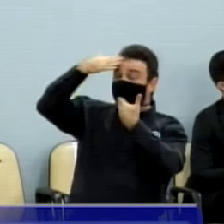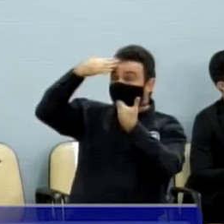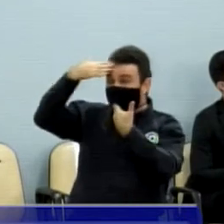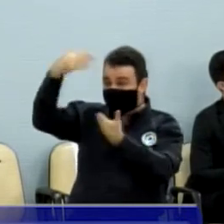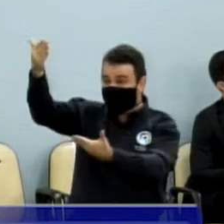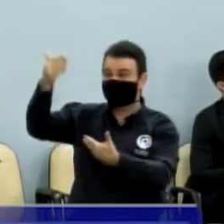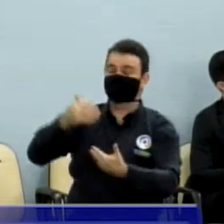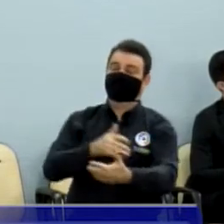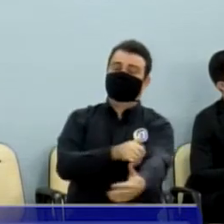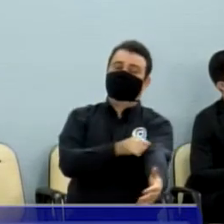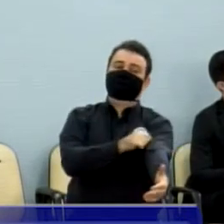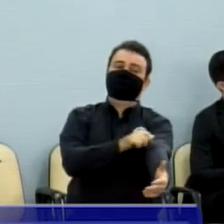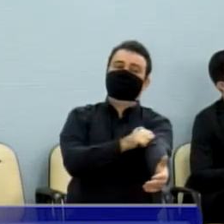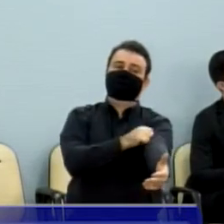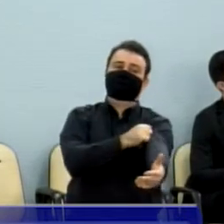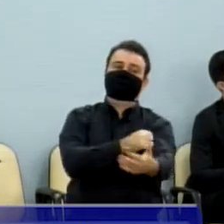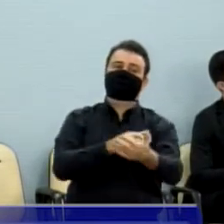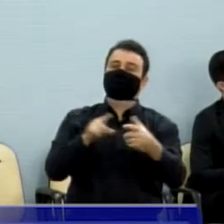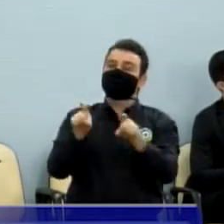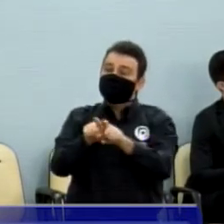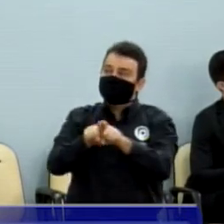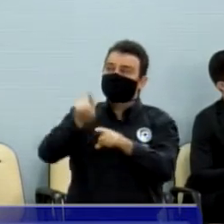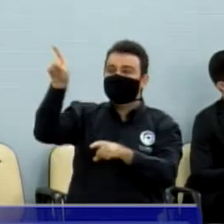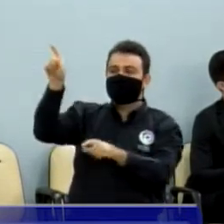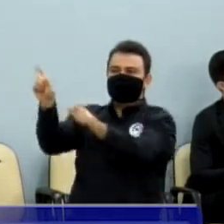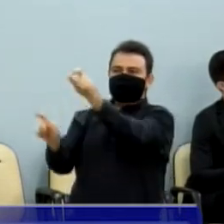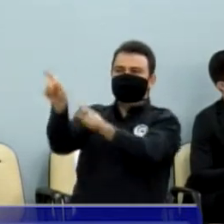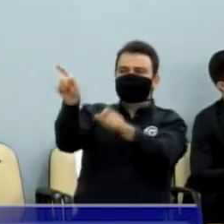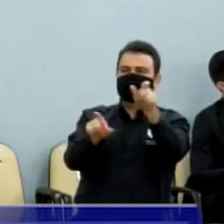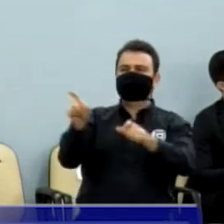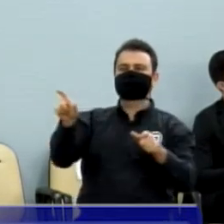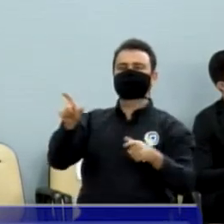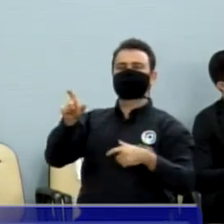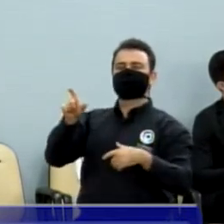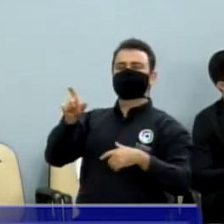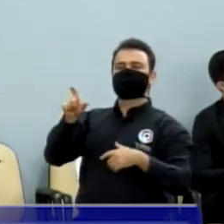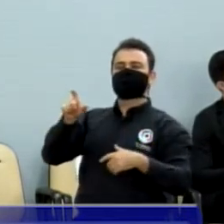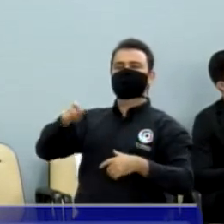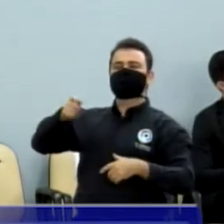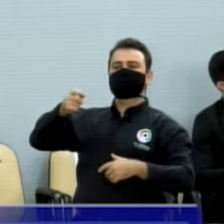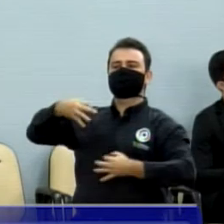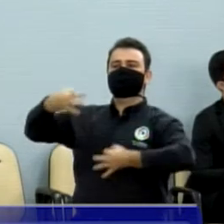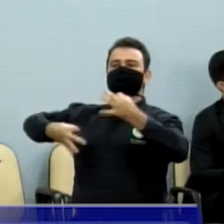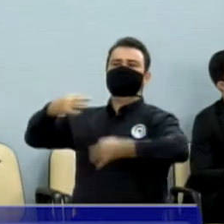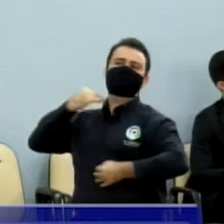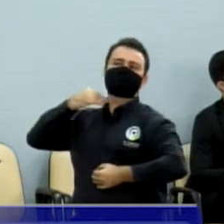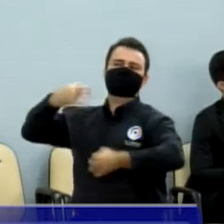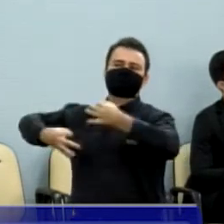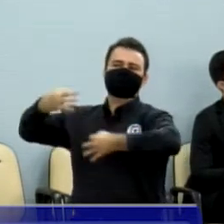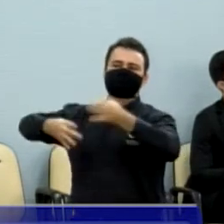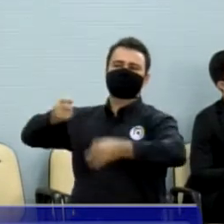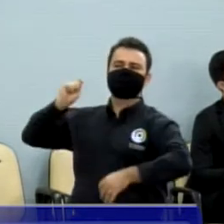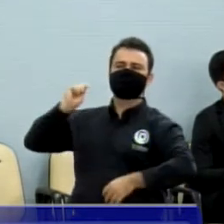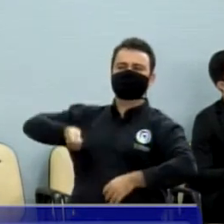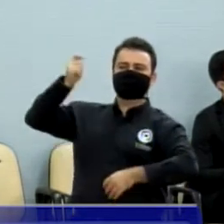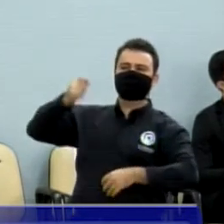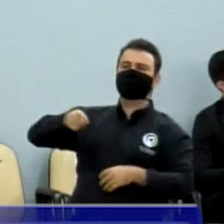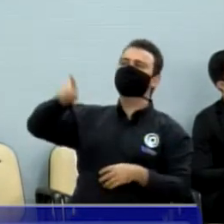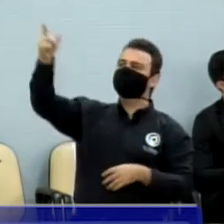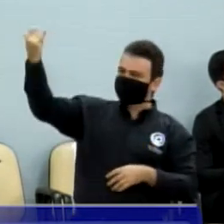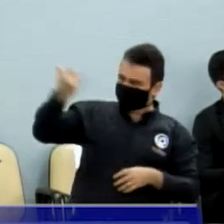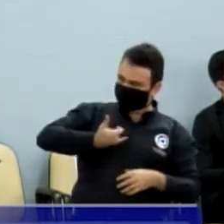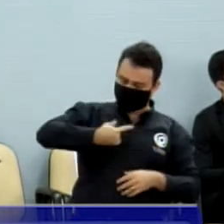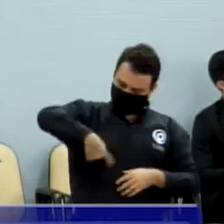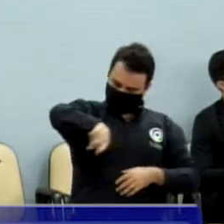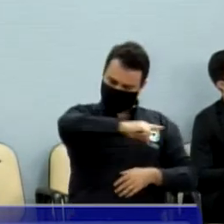os embargadores por ter revisto e dado essa autonomia para nós,